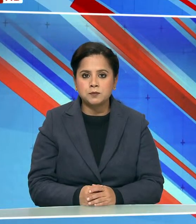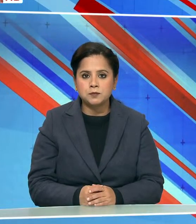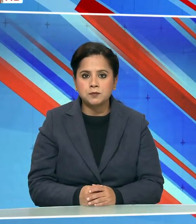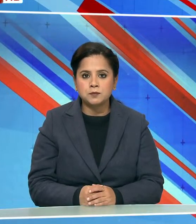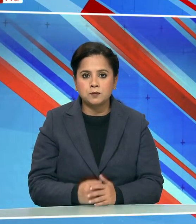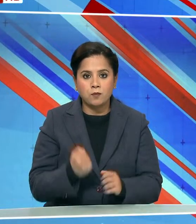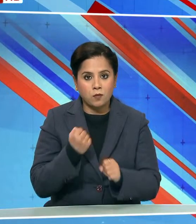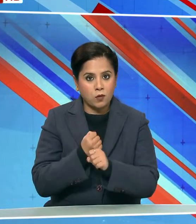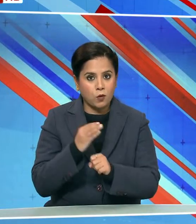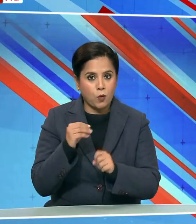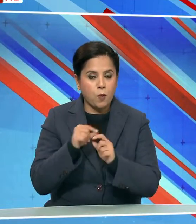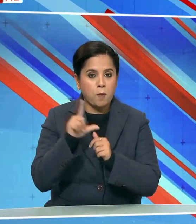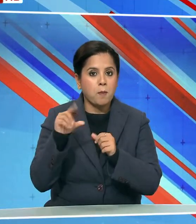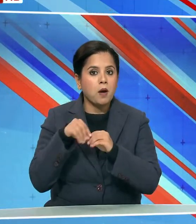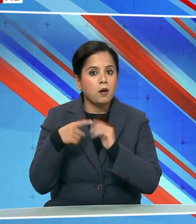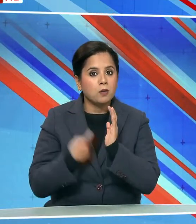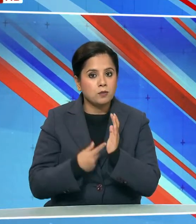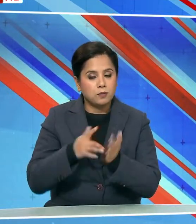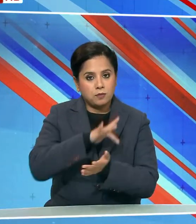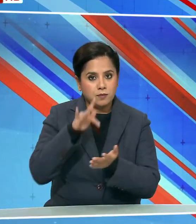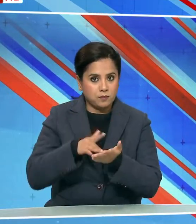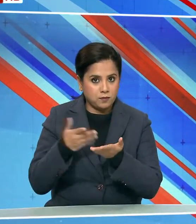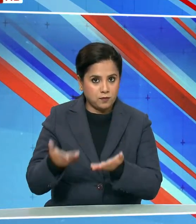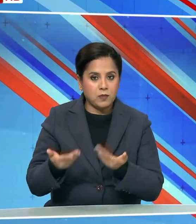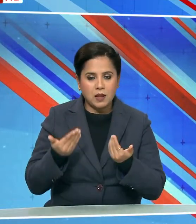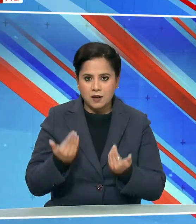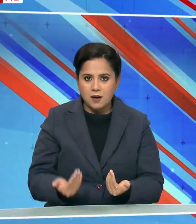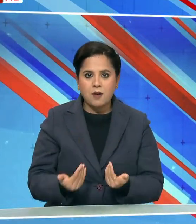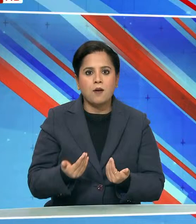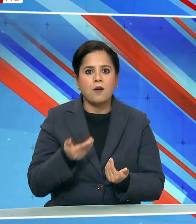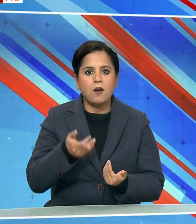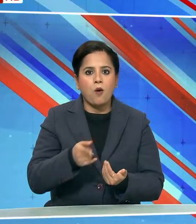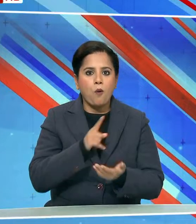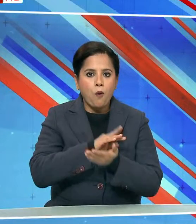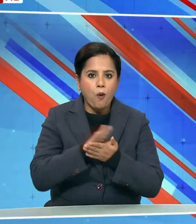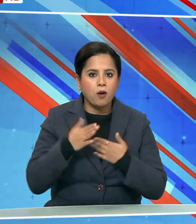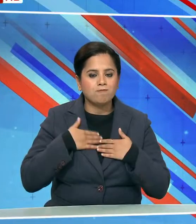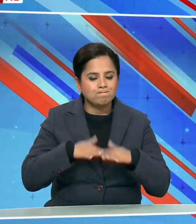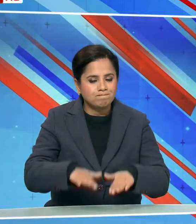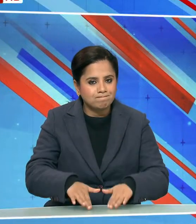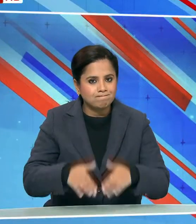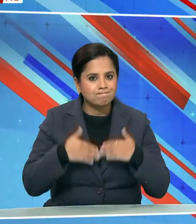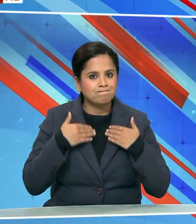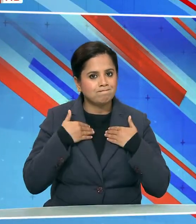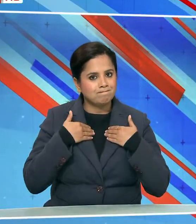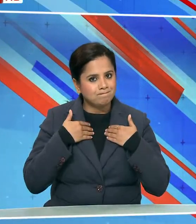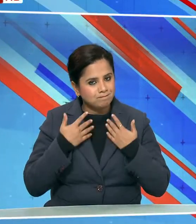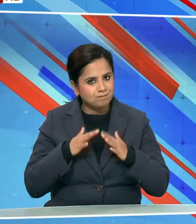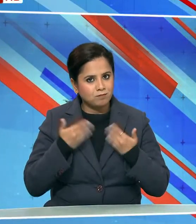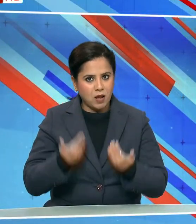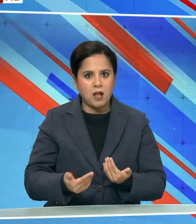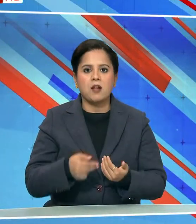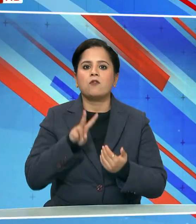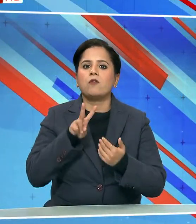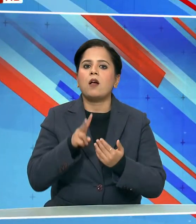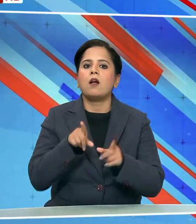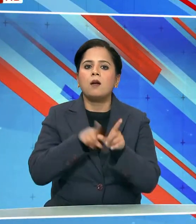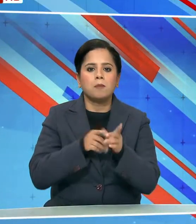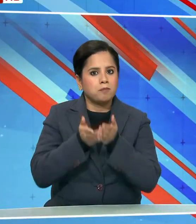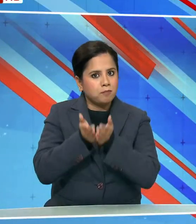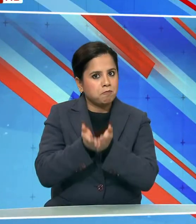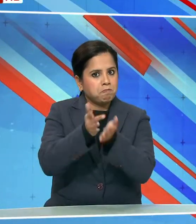गौपालपूर पोर्ट से हम आज इस पावन धर्ती को स्पर्ष किया हम विशाखा पत्नम से